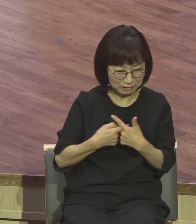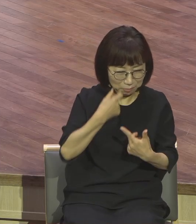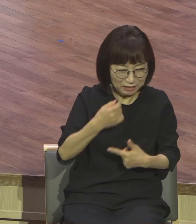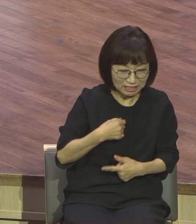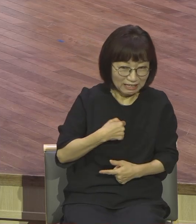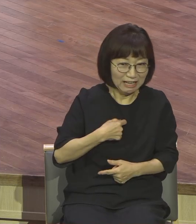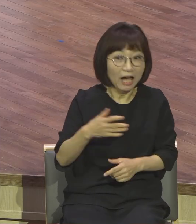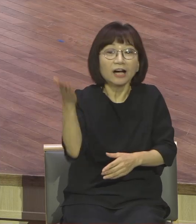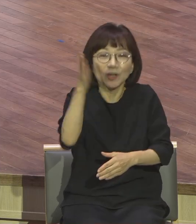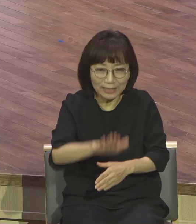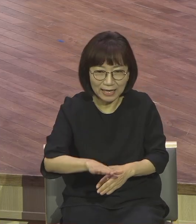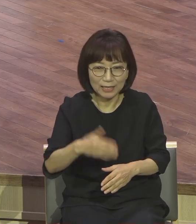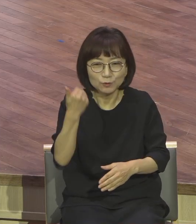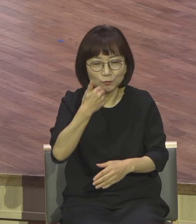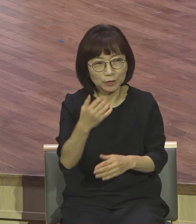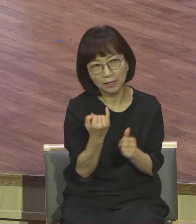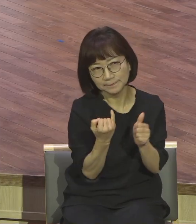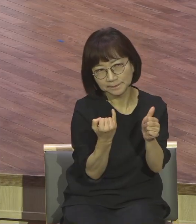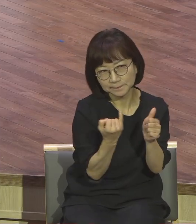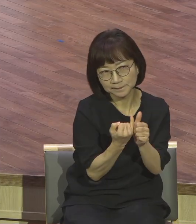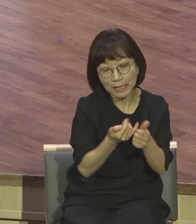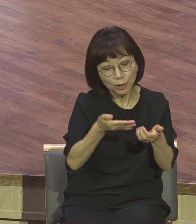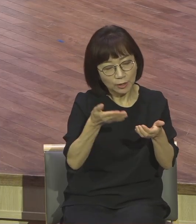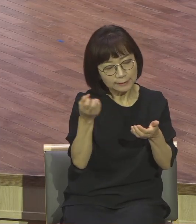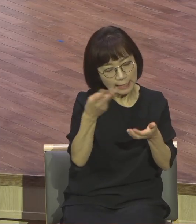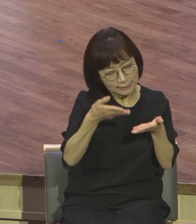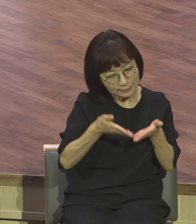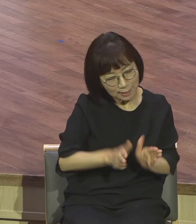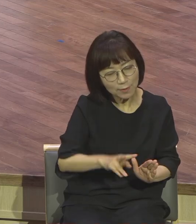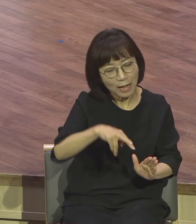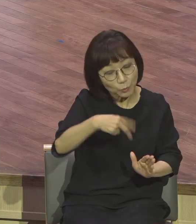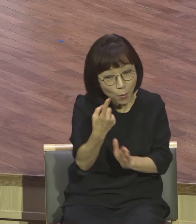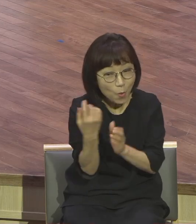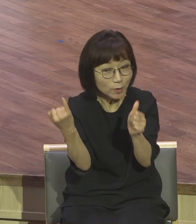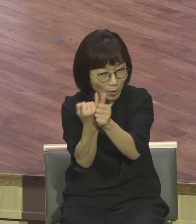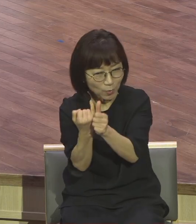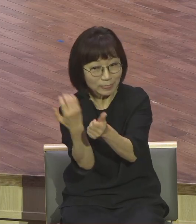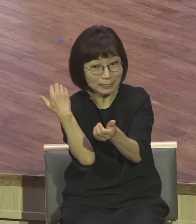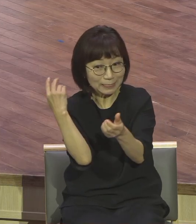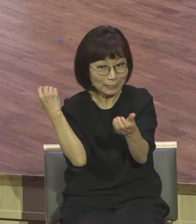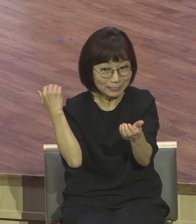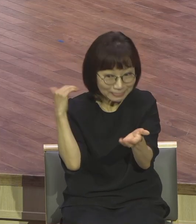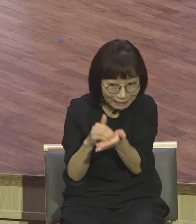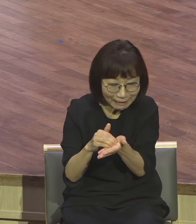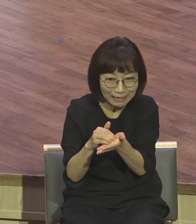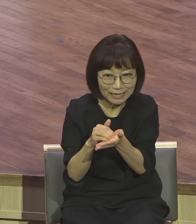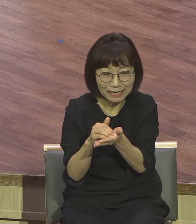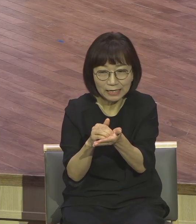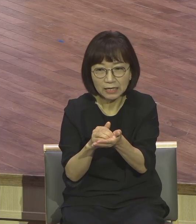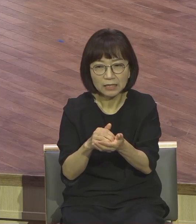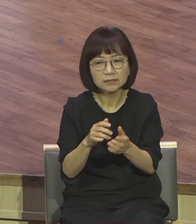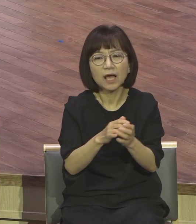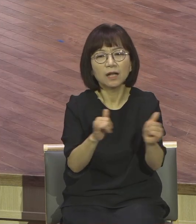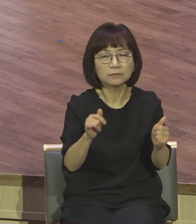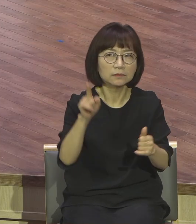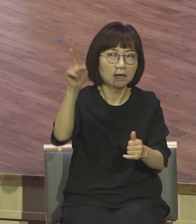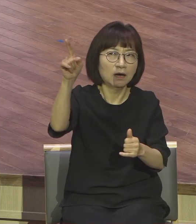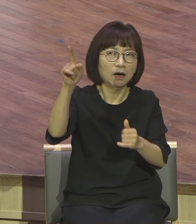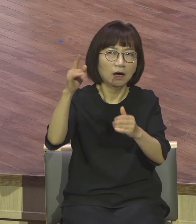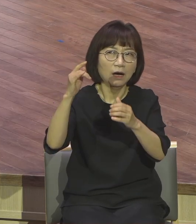이런 분들 있습니다마는 이런 분은 또 반대일 수도 있겠죠. 그러나 여러분은요. 이런 선의 입견에 선의